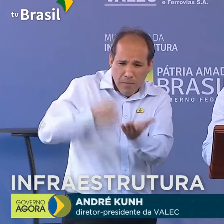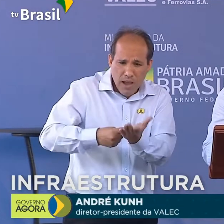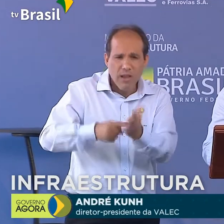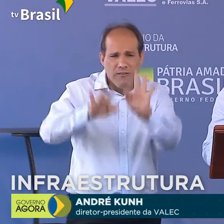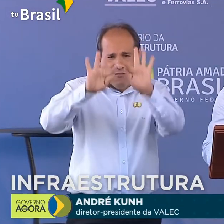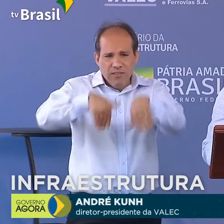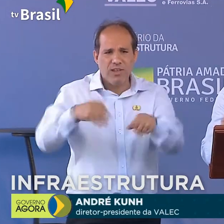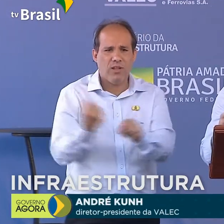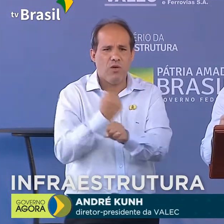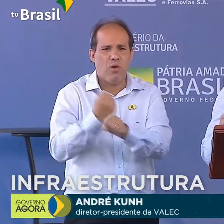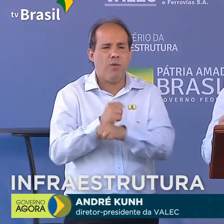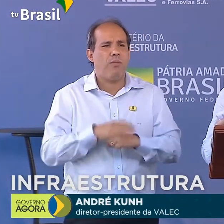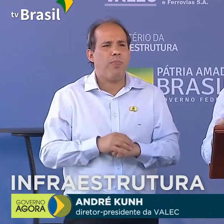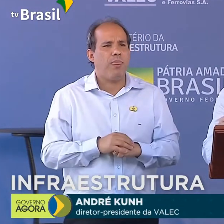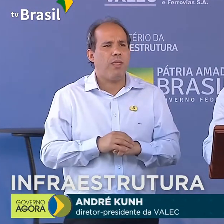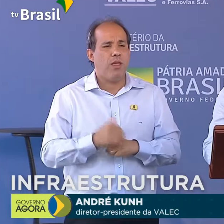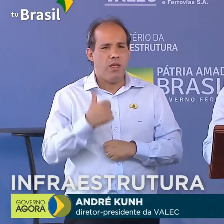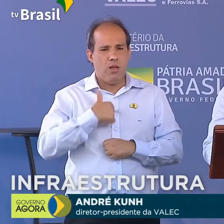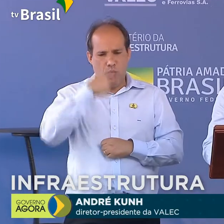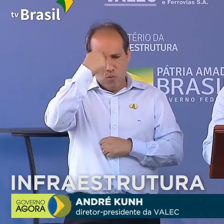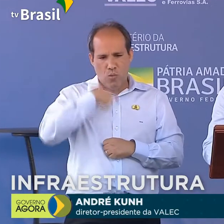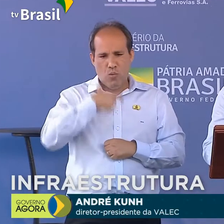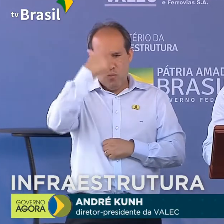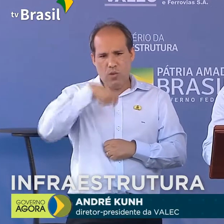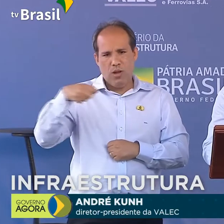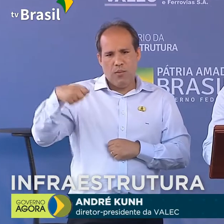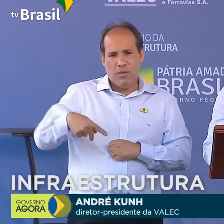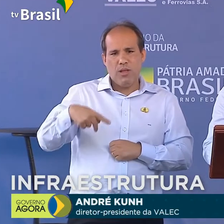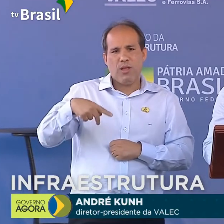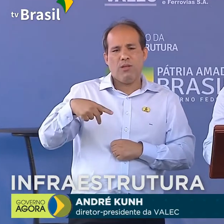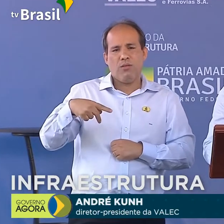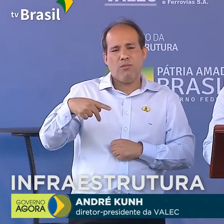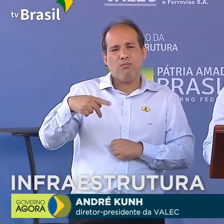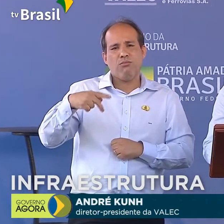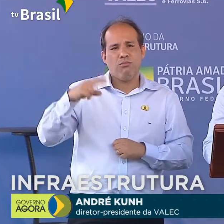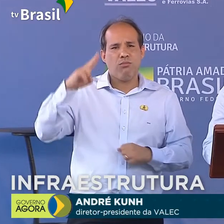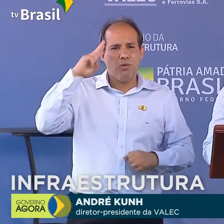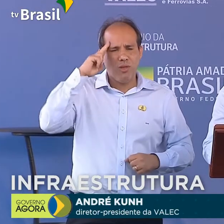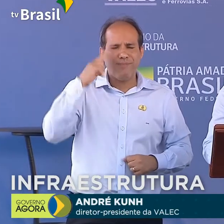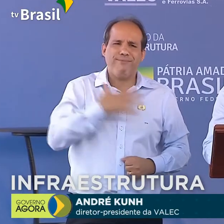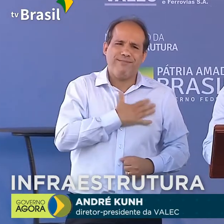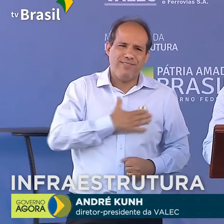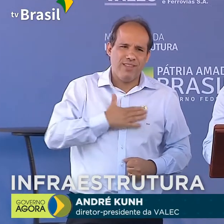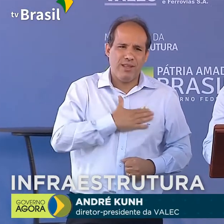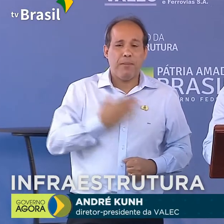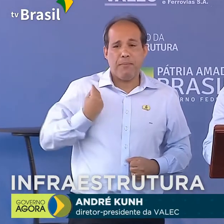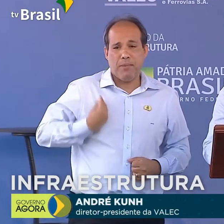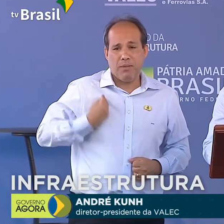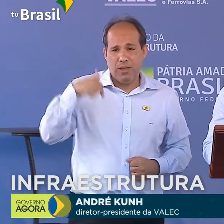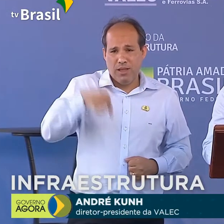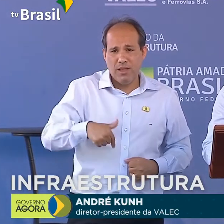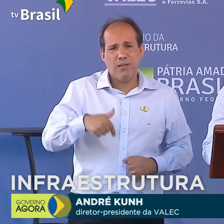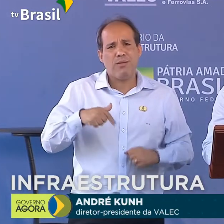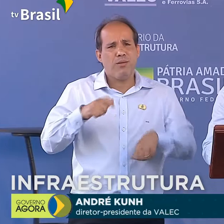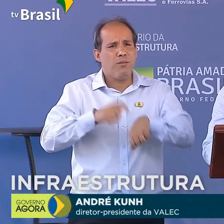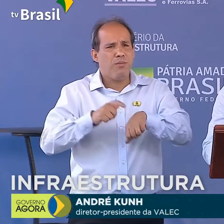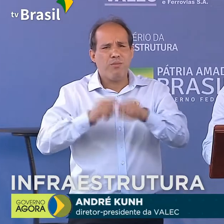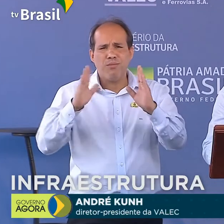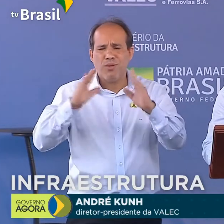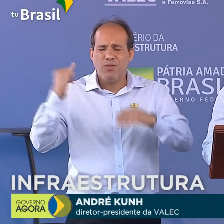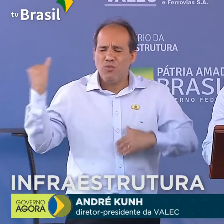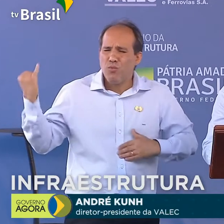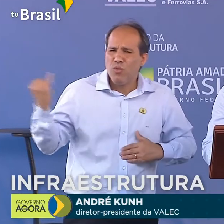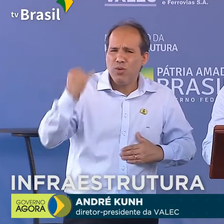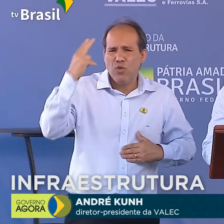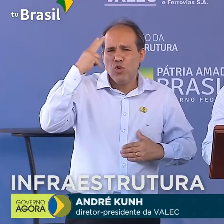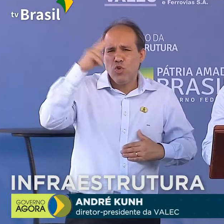previsto. Eu, como militar da reserva, fico muito feliz em estar participando desse momento histórico na construção da